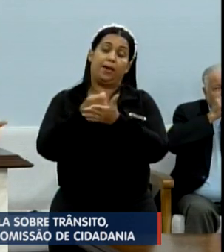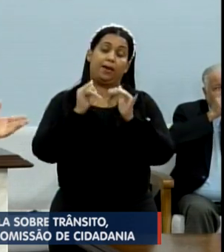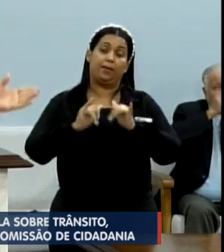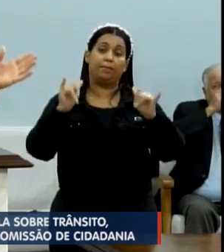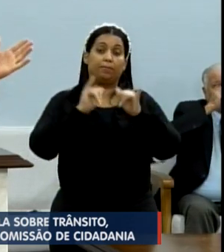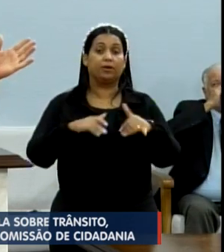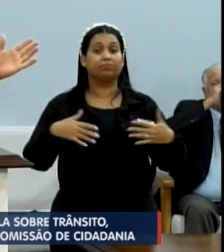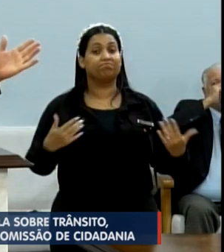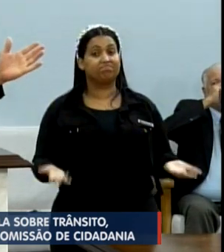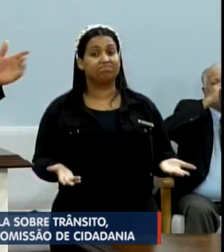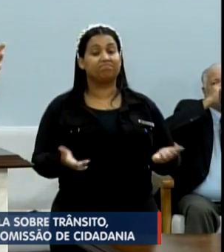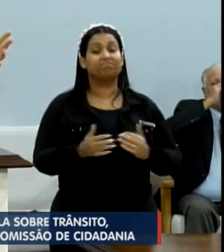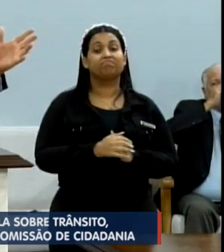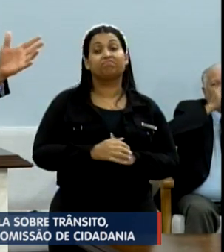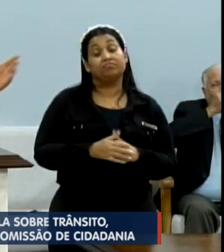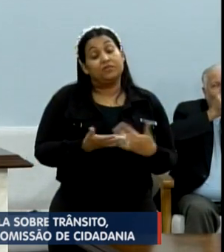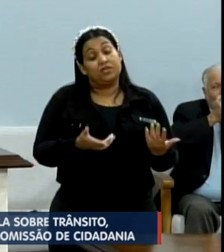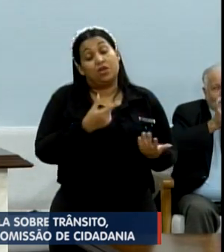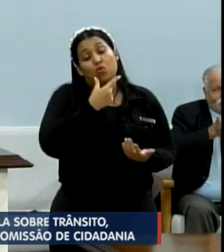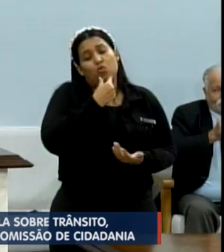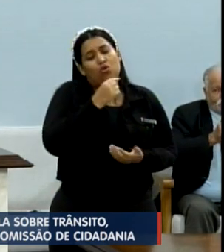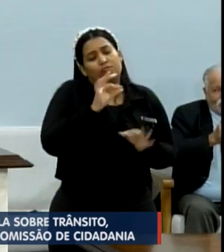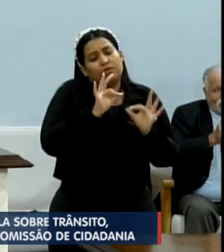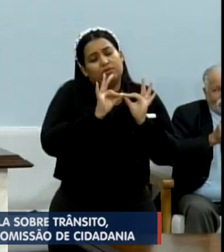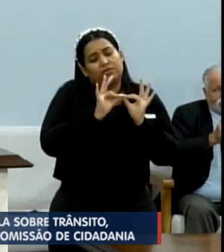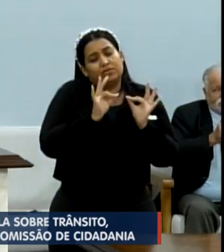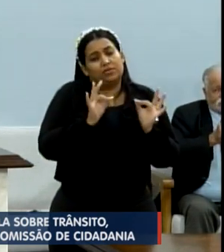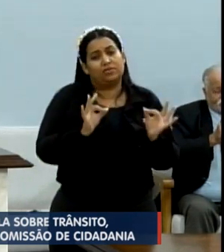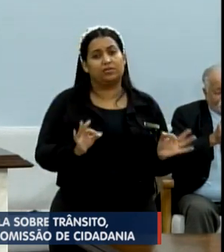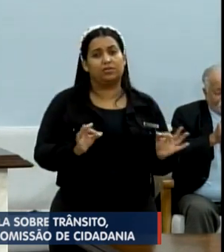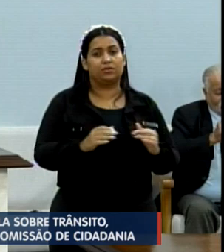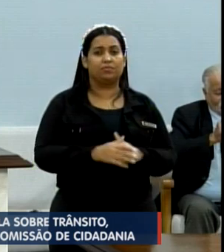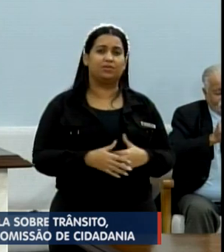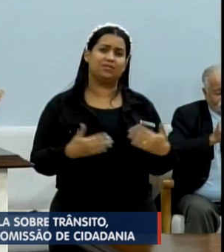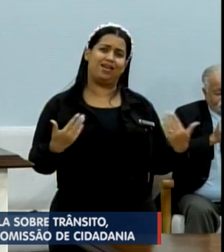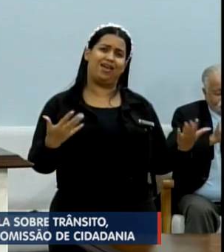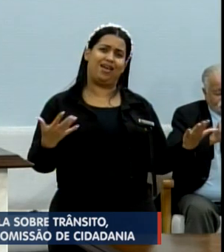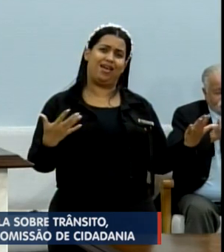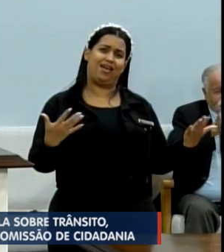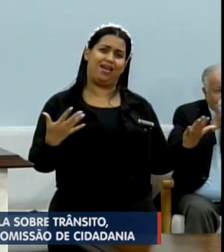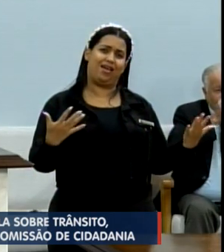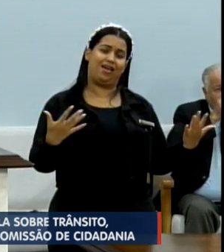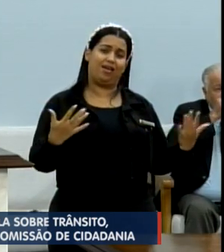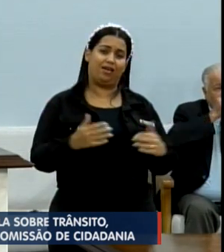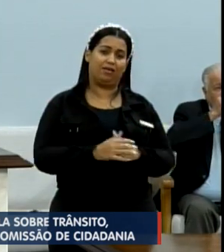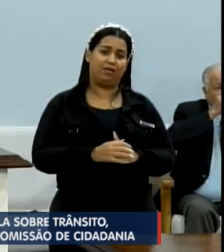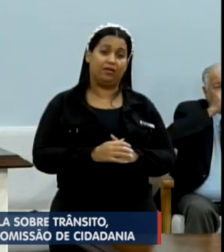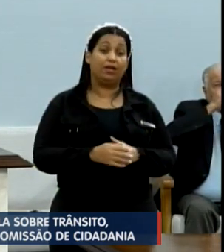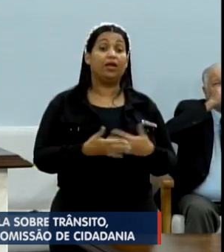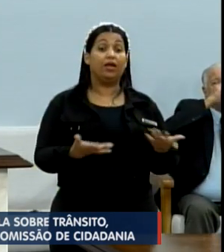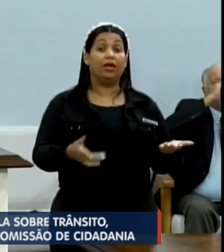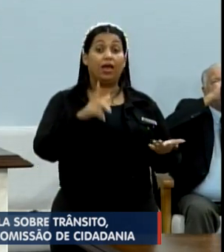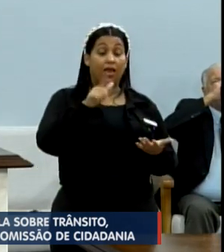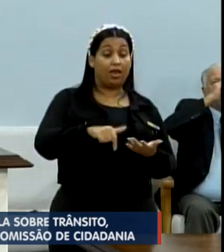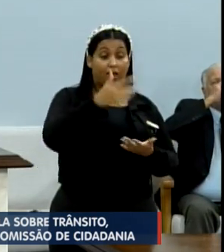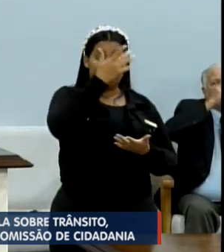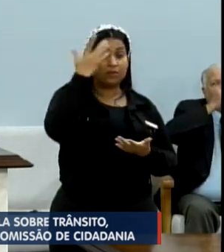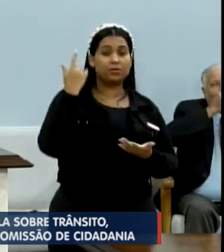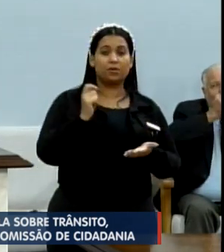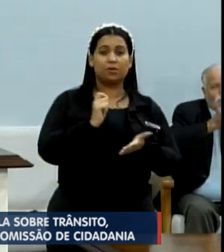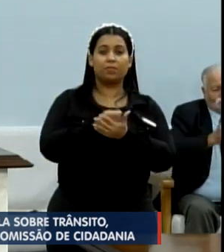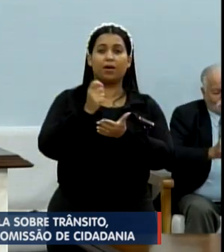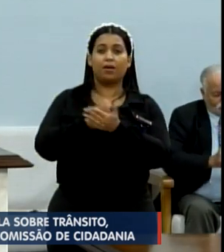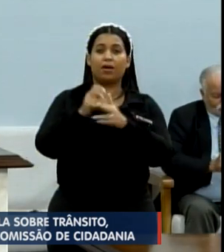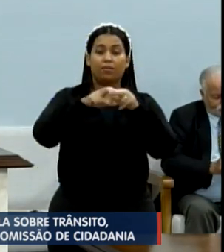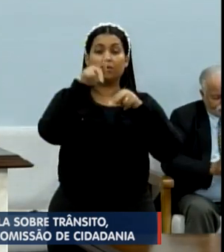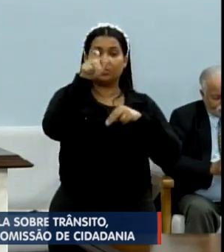Praticamente um ermitão. É um homem simples. Ah, o que é isso? É um trem pagador. É